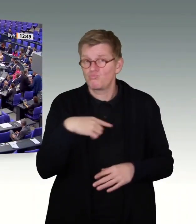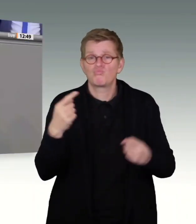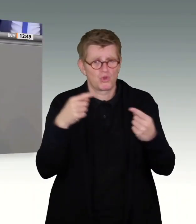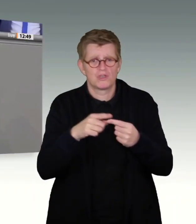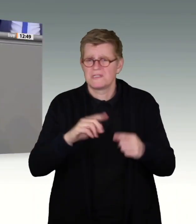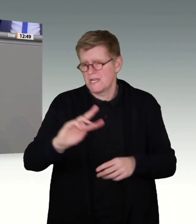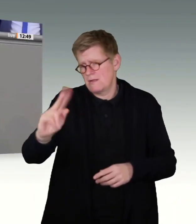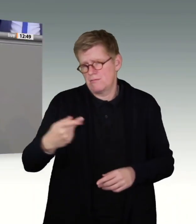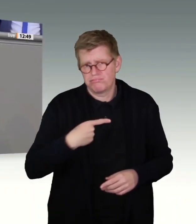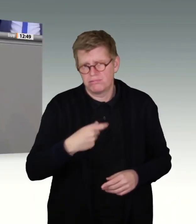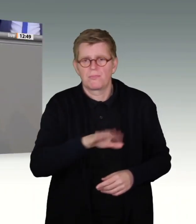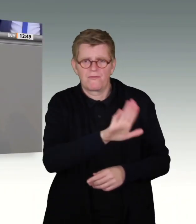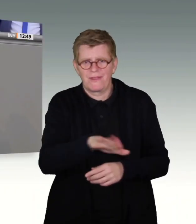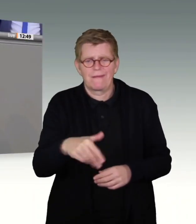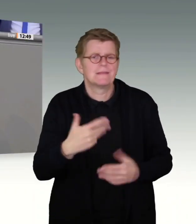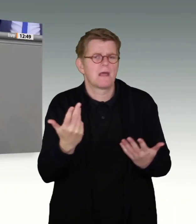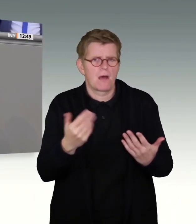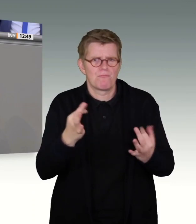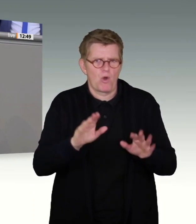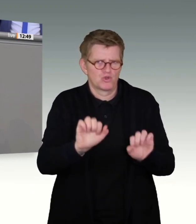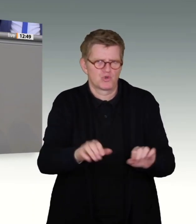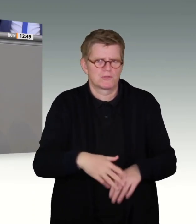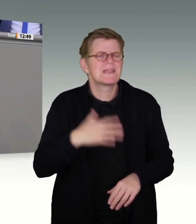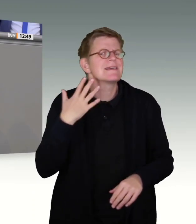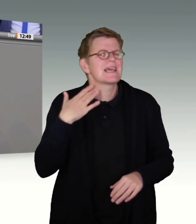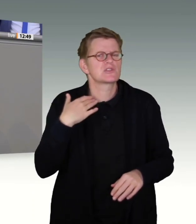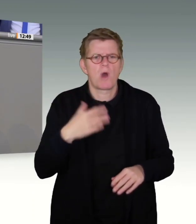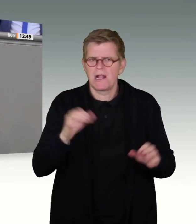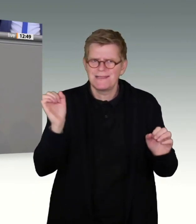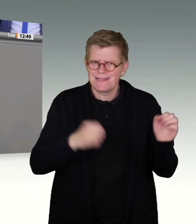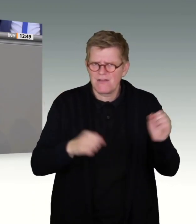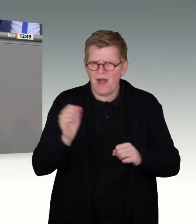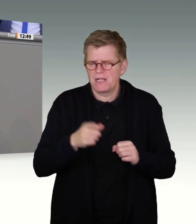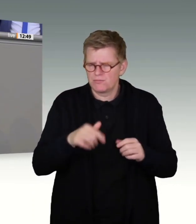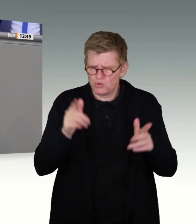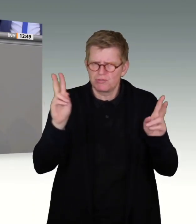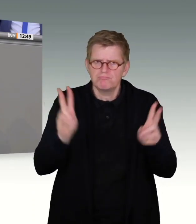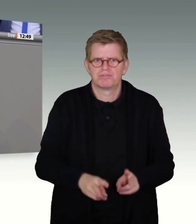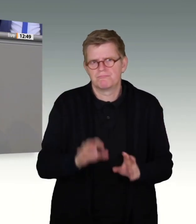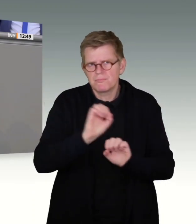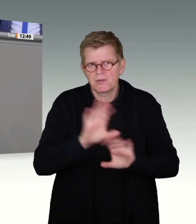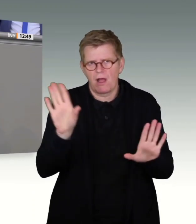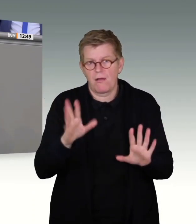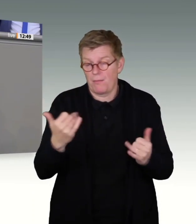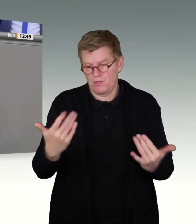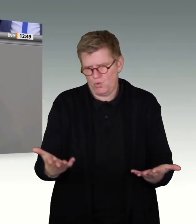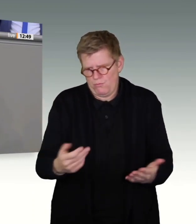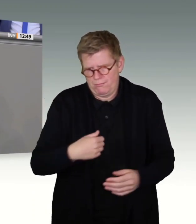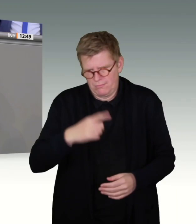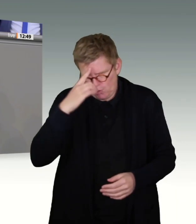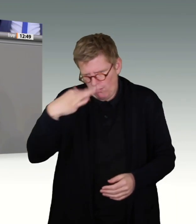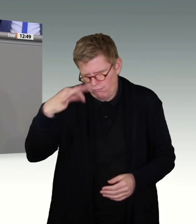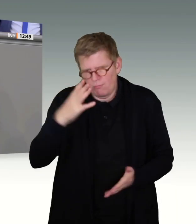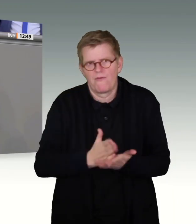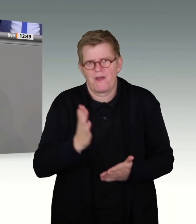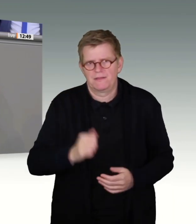vor sexualisierter Gewalt effektiv schützen zu wollen. Dann hört es aber leider auch schon auf. Und schade, dass Herr Merz bei dieser wichtigen Debatte und